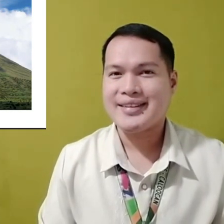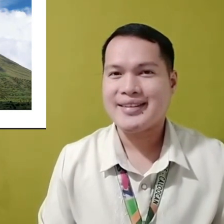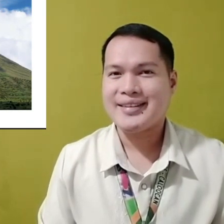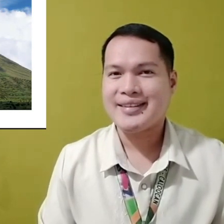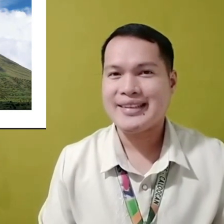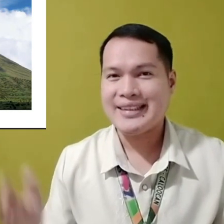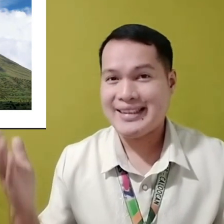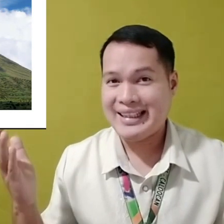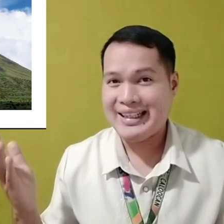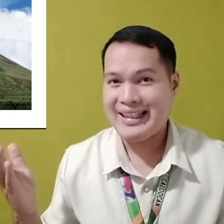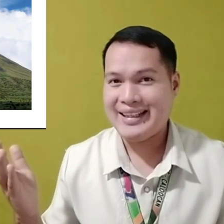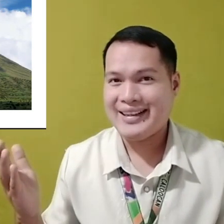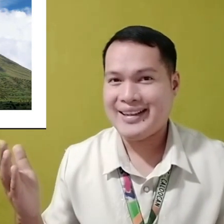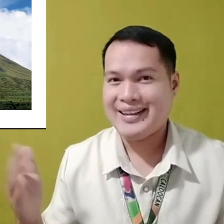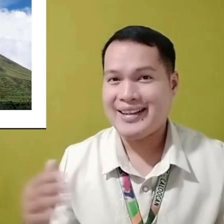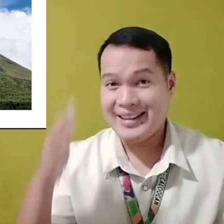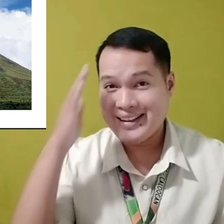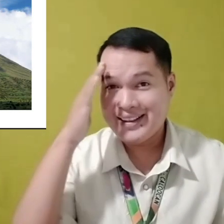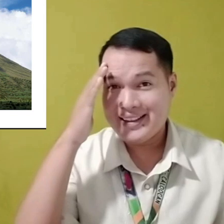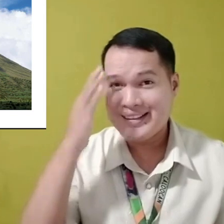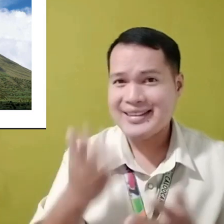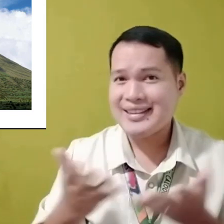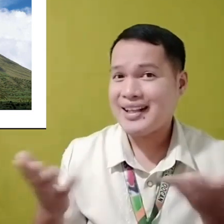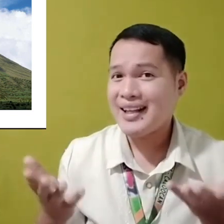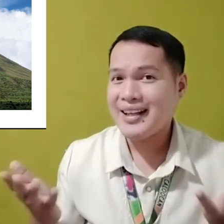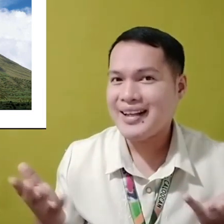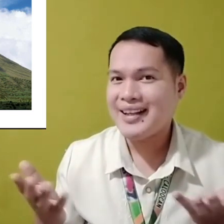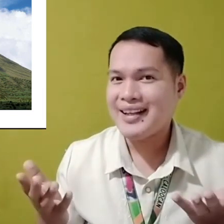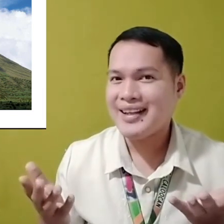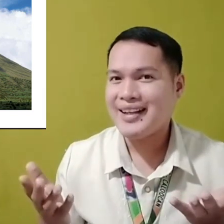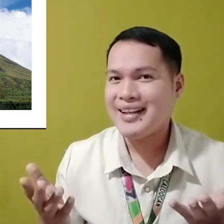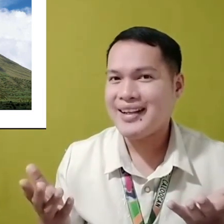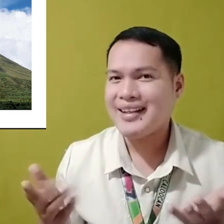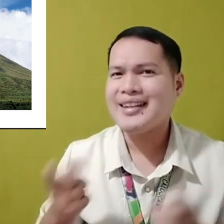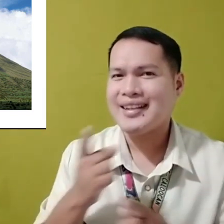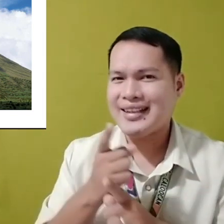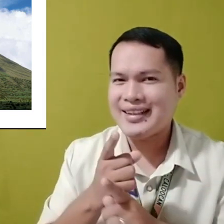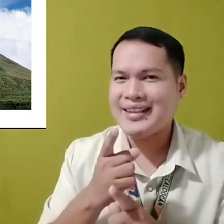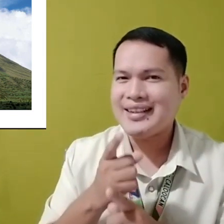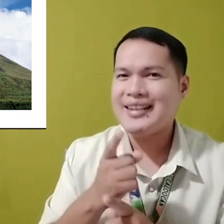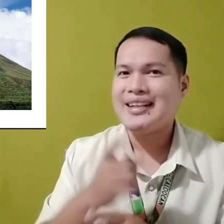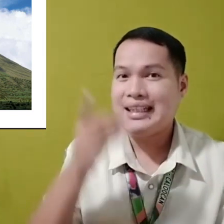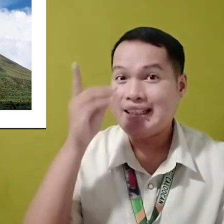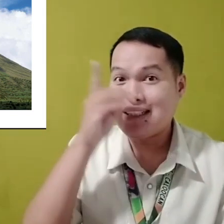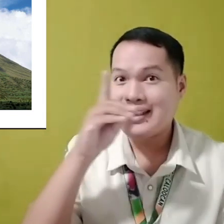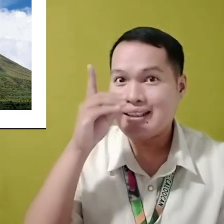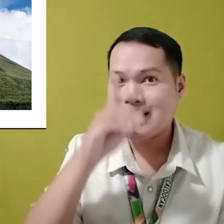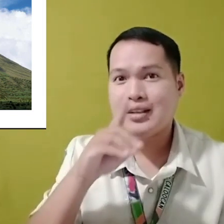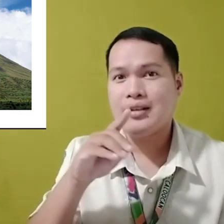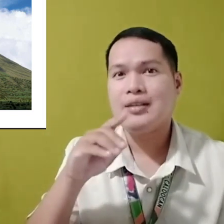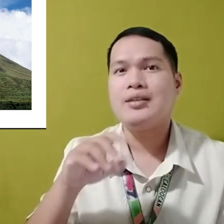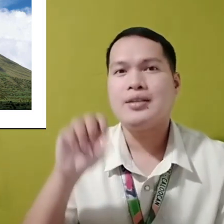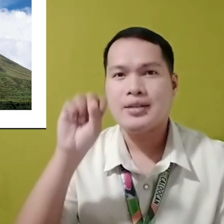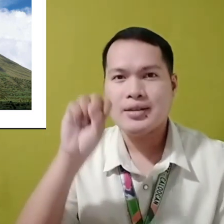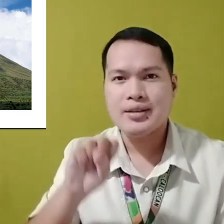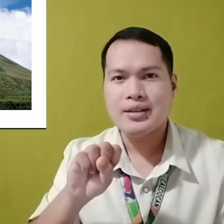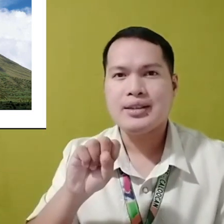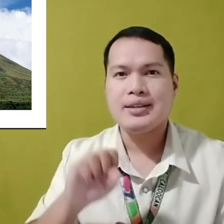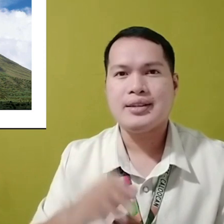Ito? Batid niyo ba kung saan ito? Tama! Sa gawing katimugan ng dabaw